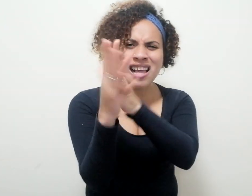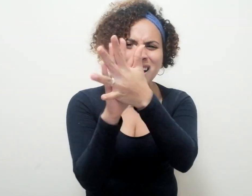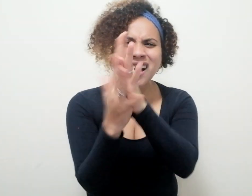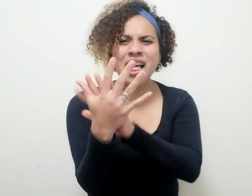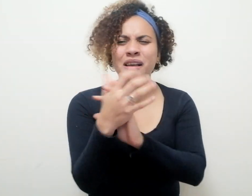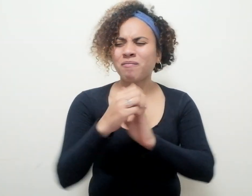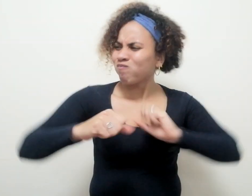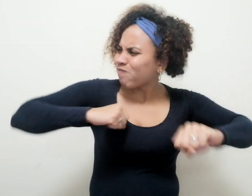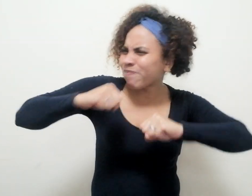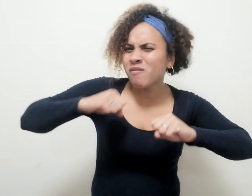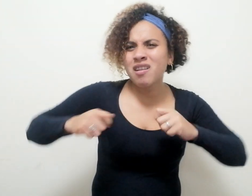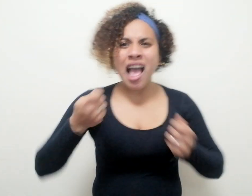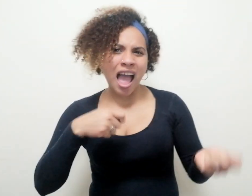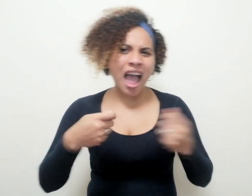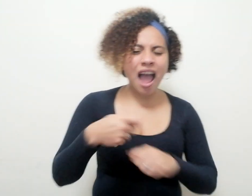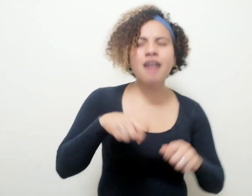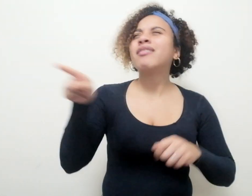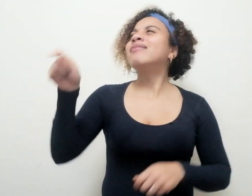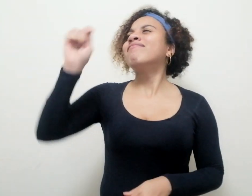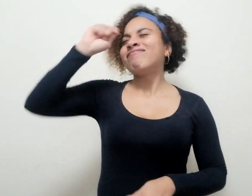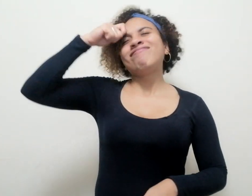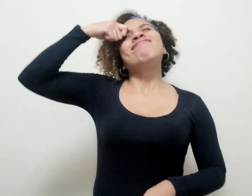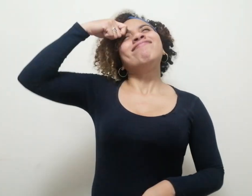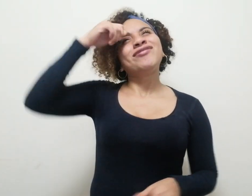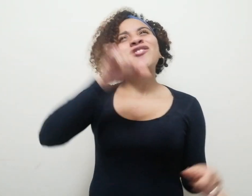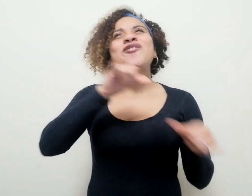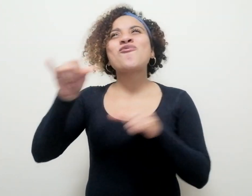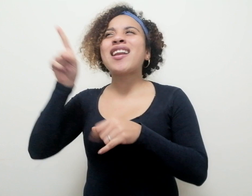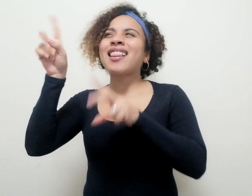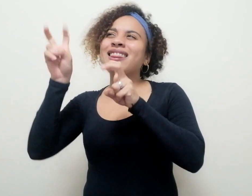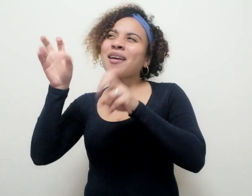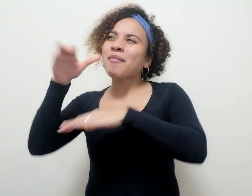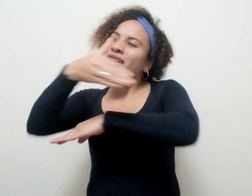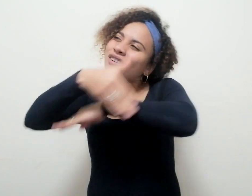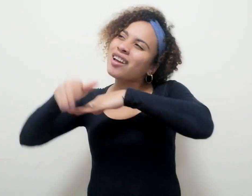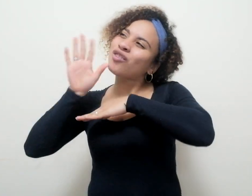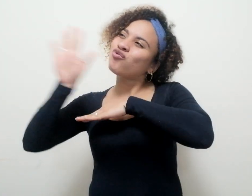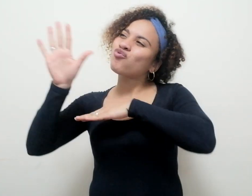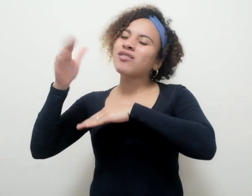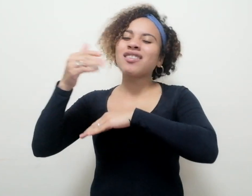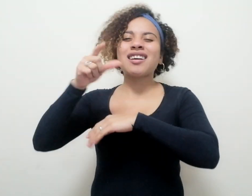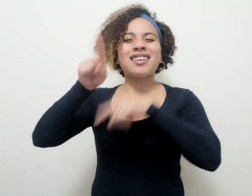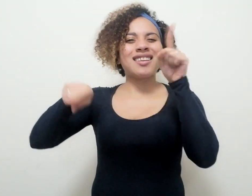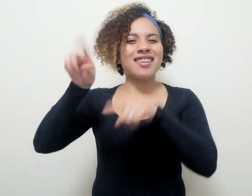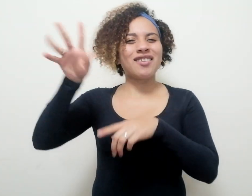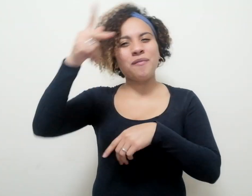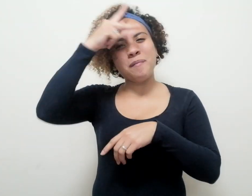dinámica, me recuerda al Girón de la Unión o algunas calles de Miraflores.